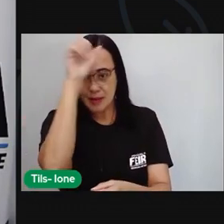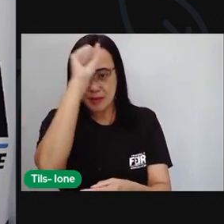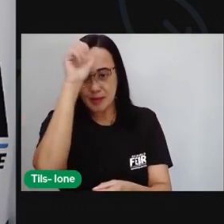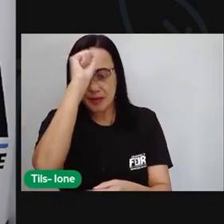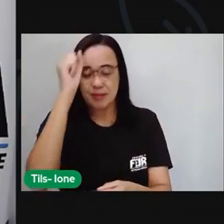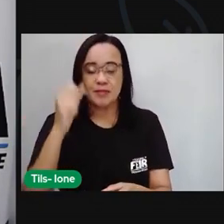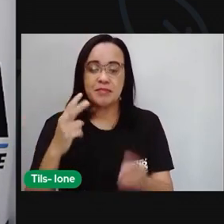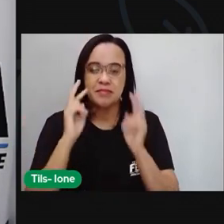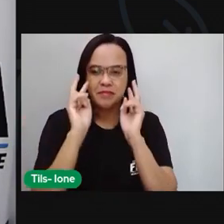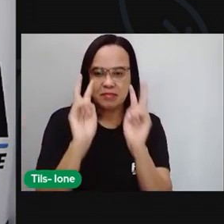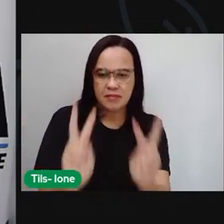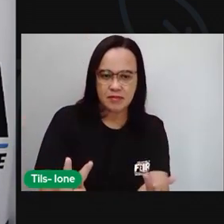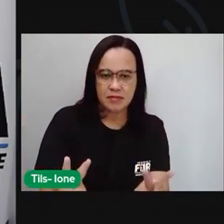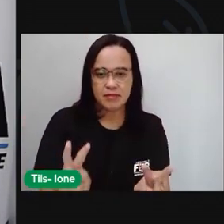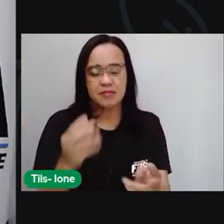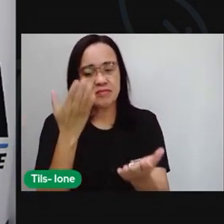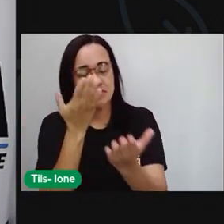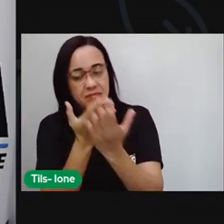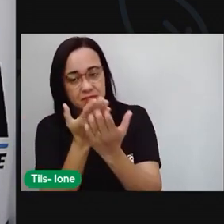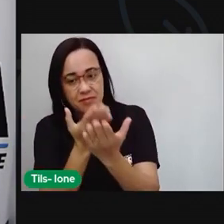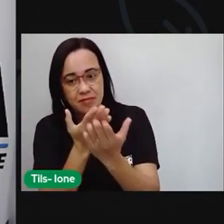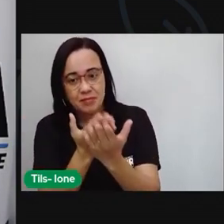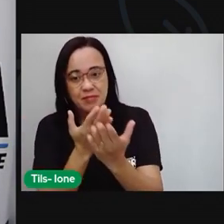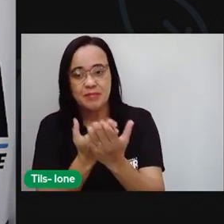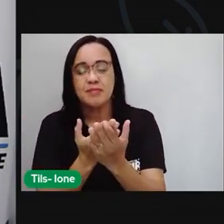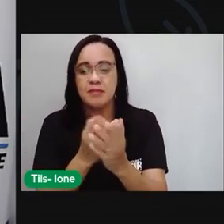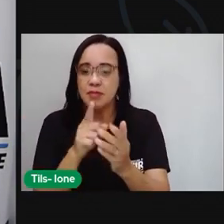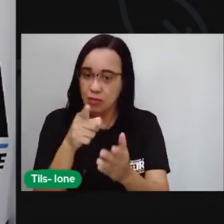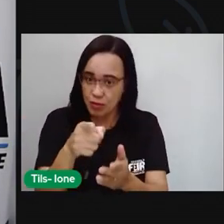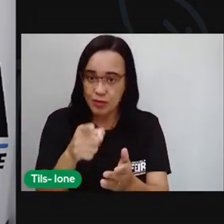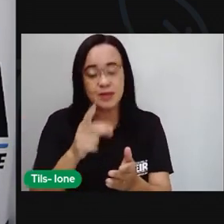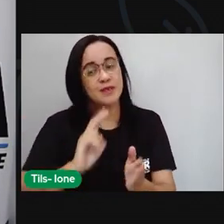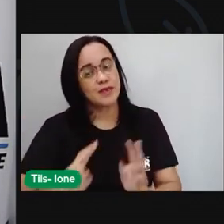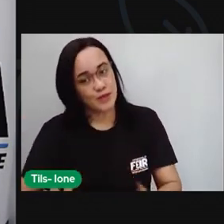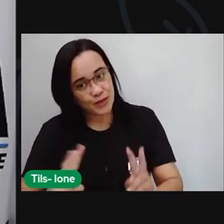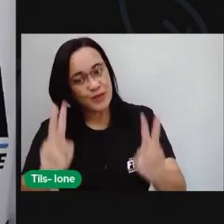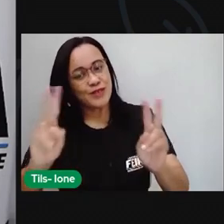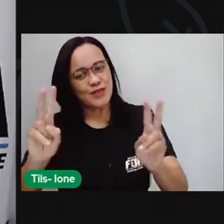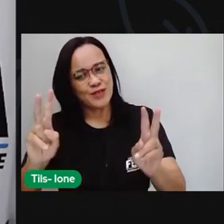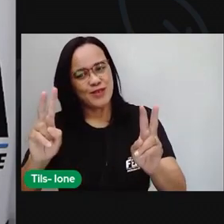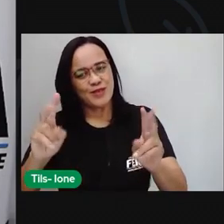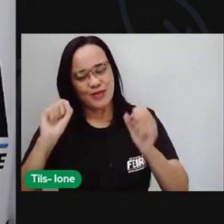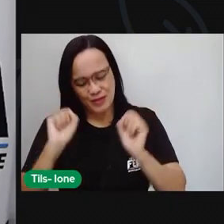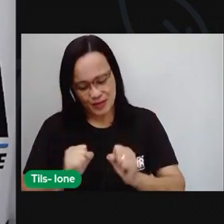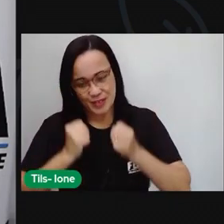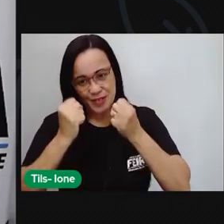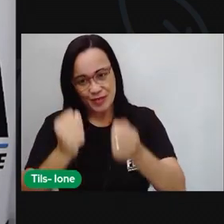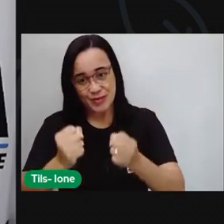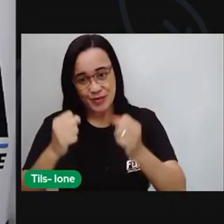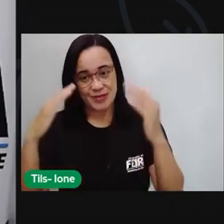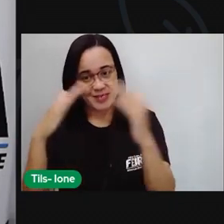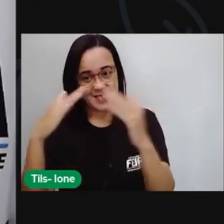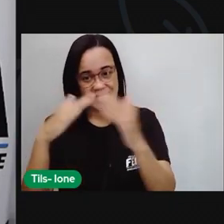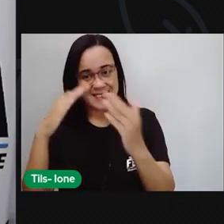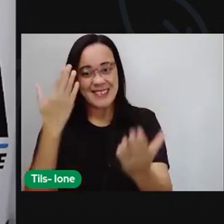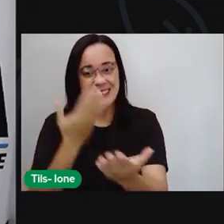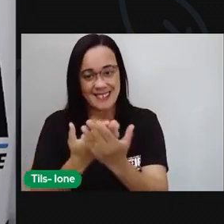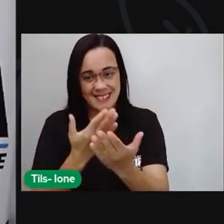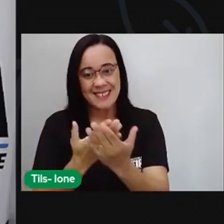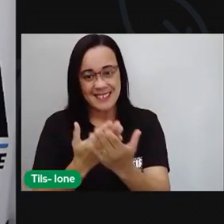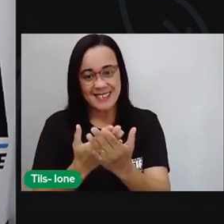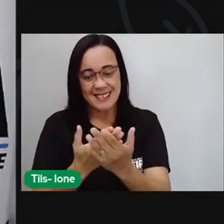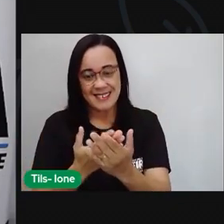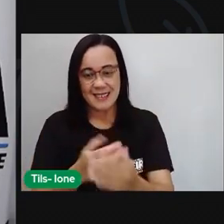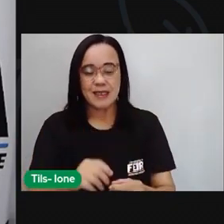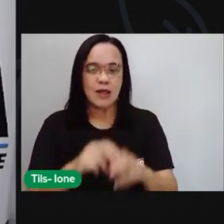gente observa, do que a gente estuda, você continue aí se dedicando aos seus estudos de casa. Vamos lá saber sobre o que